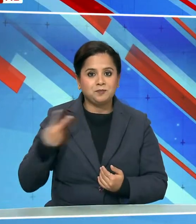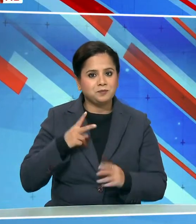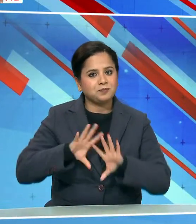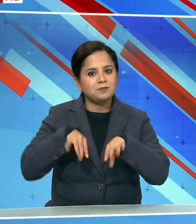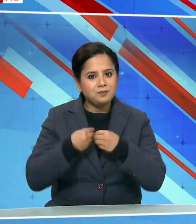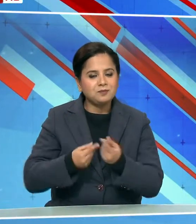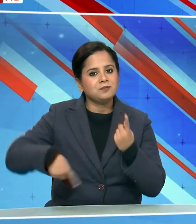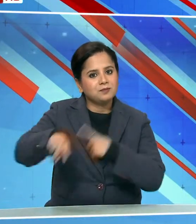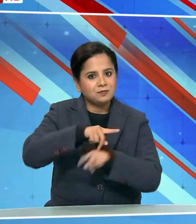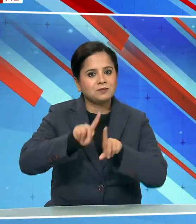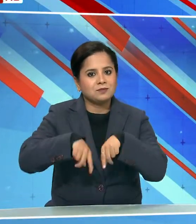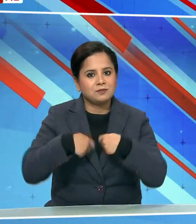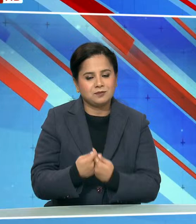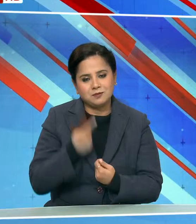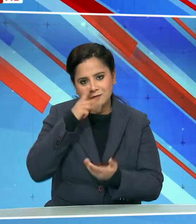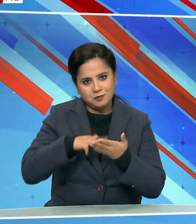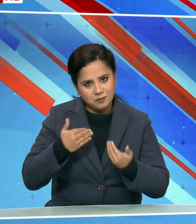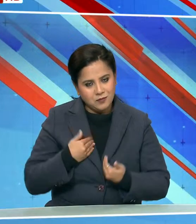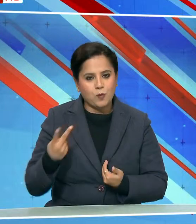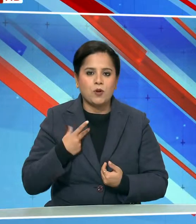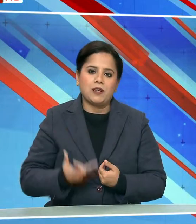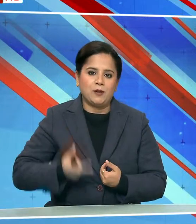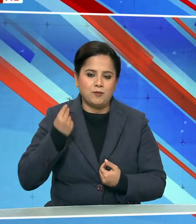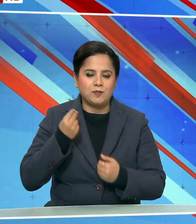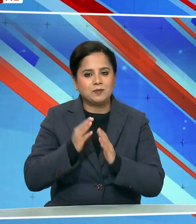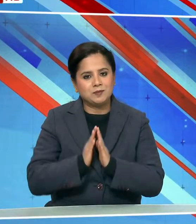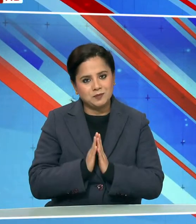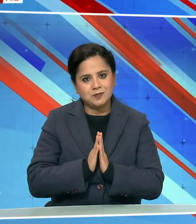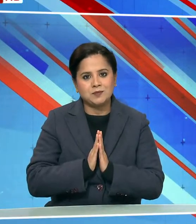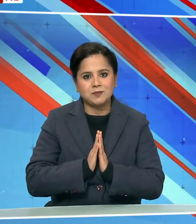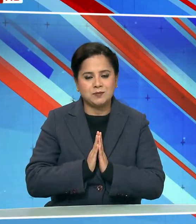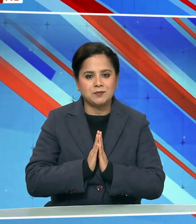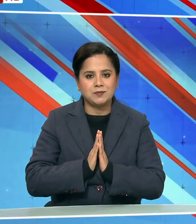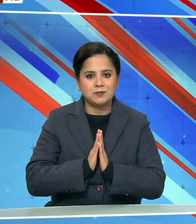मेरी सहयोगी मनीशा शर्मा को दीजे इजासत नमस्कार